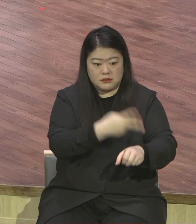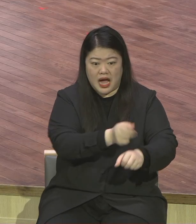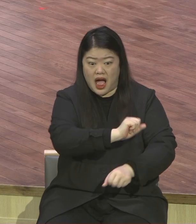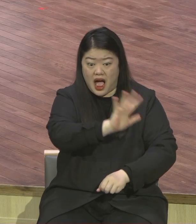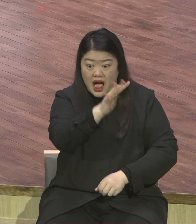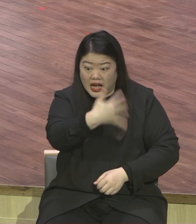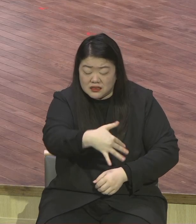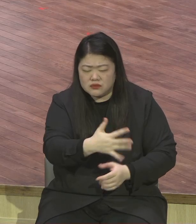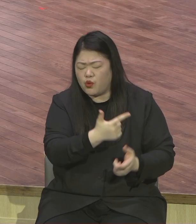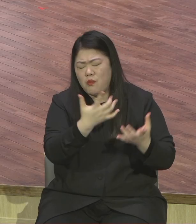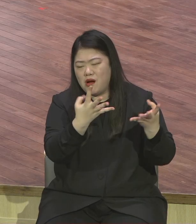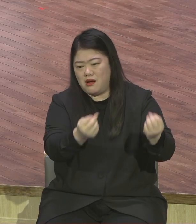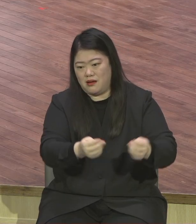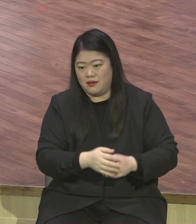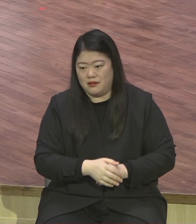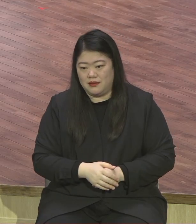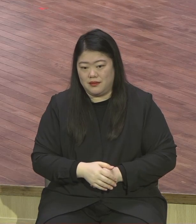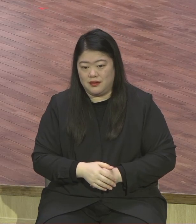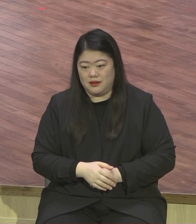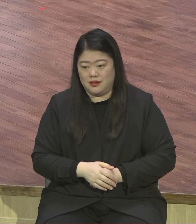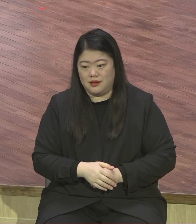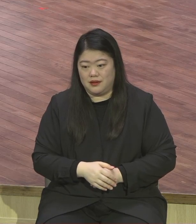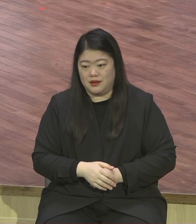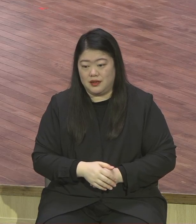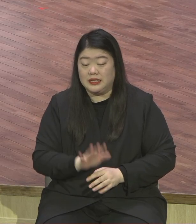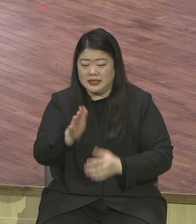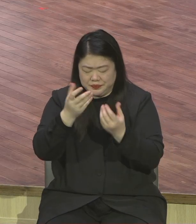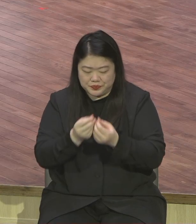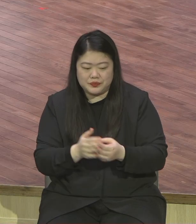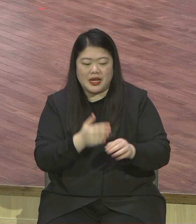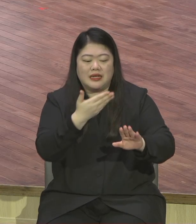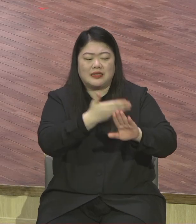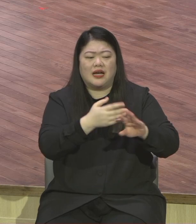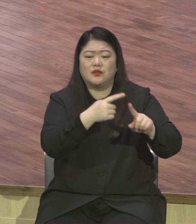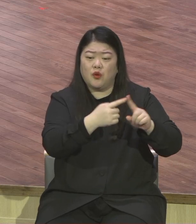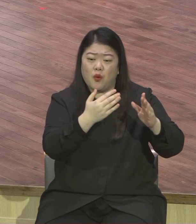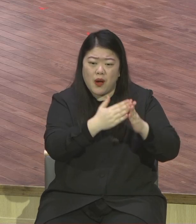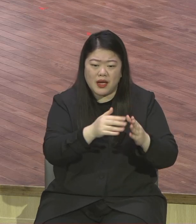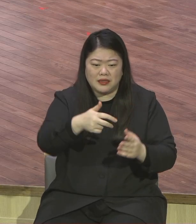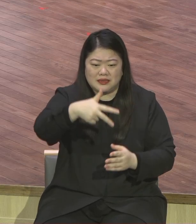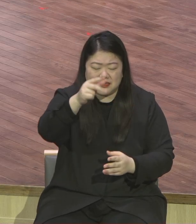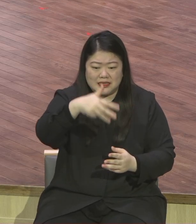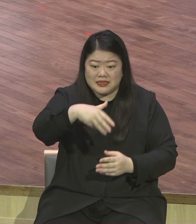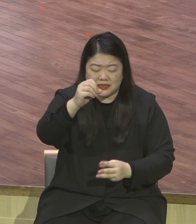다른 교회는 또 못 들어서 그렇다 칩시다 여러분은 귀가 따갑대로 듣고 있잖아요